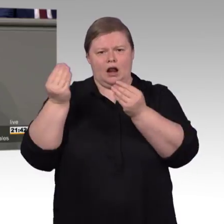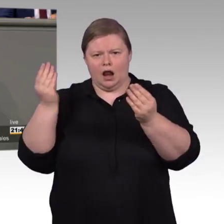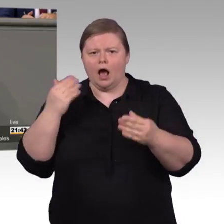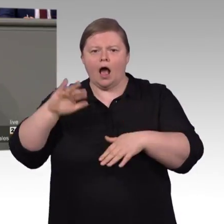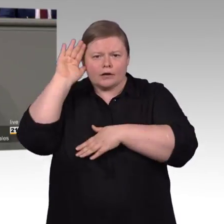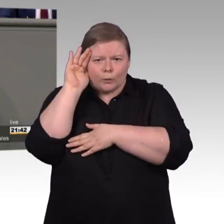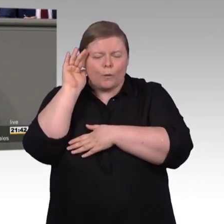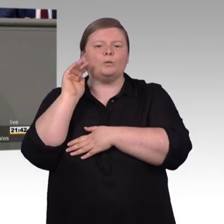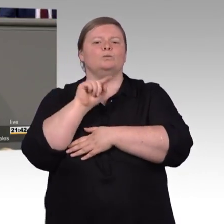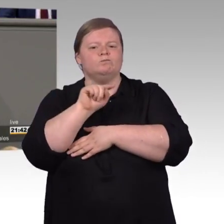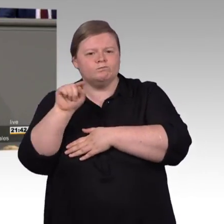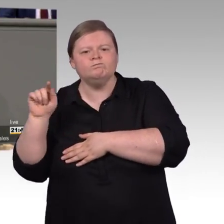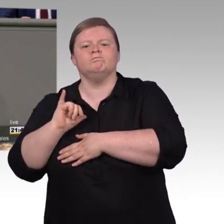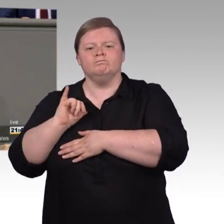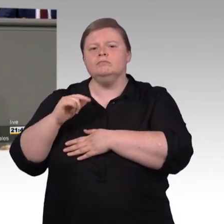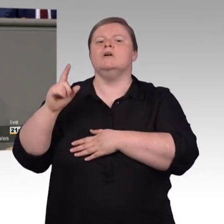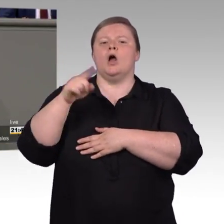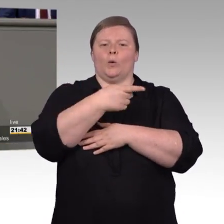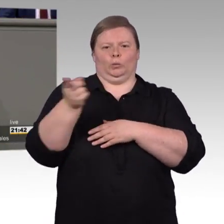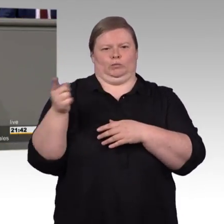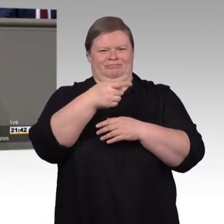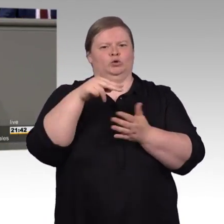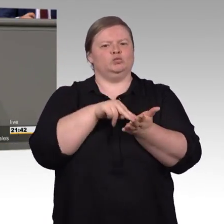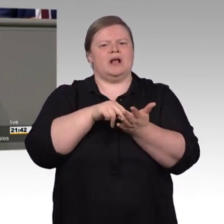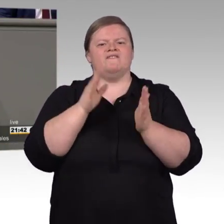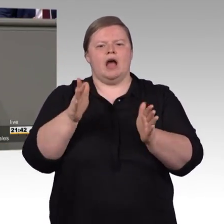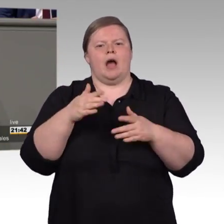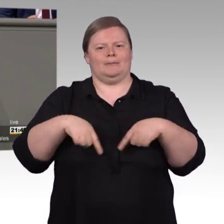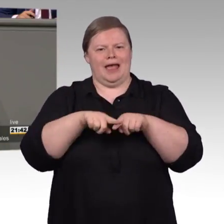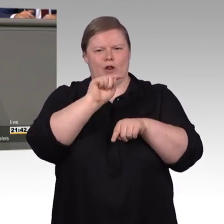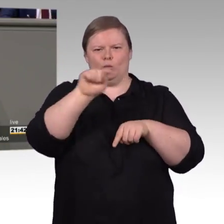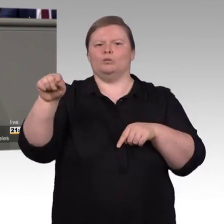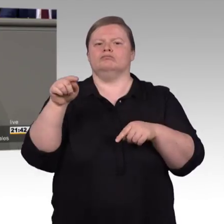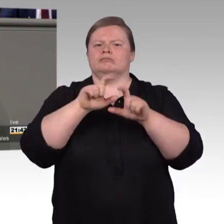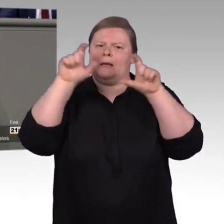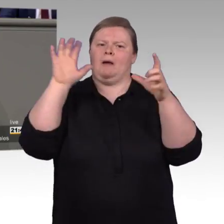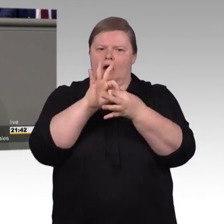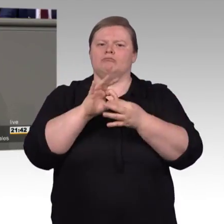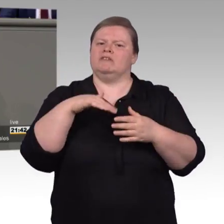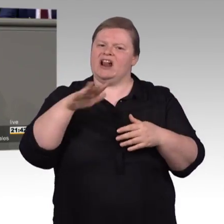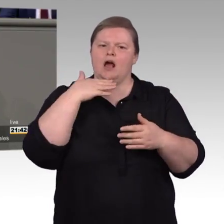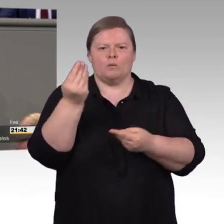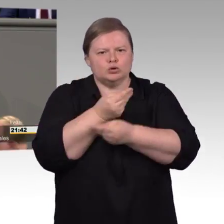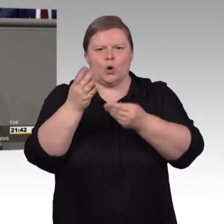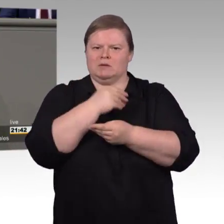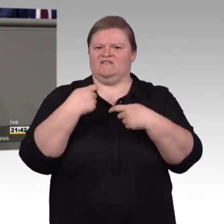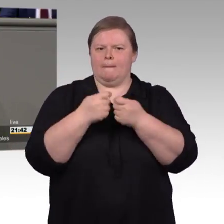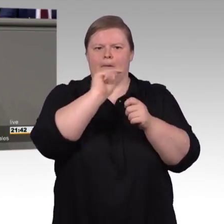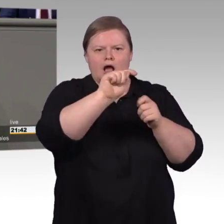Die rechtzeitige Umsetzung ist nicht nur zeitlich wichtig. Sie ist auch inhaltlich ein wichtiger Schritt vorwärts für mehr Barrierefreiheit im Internet